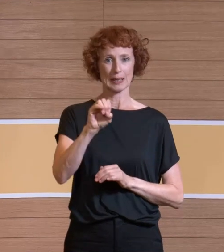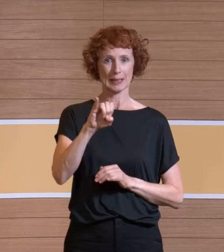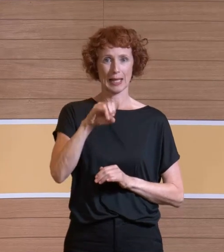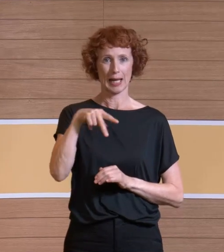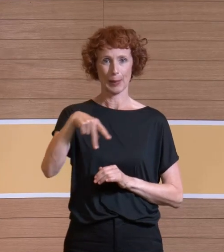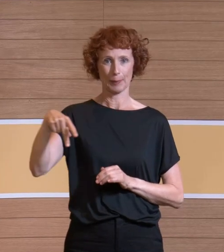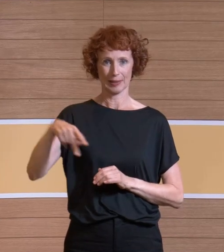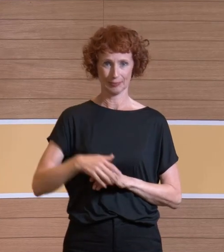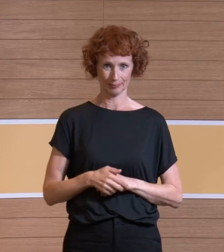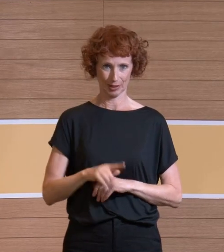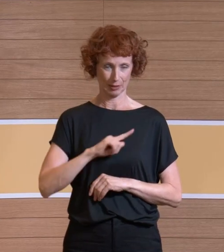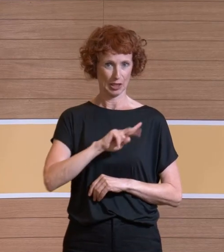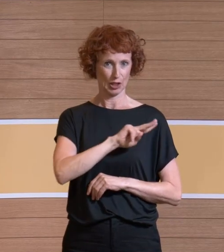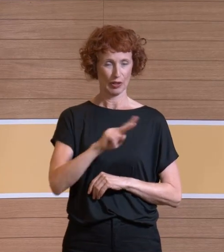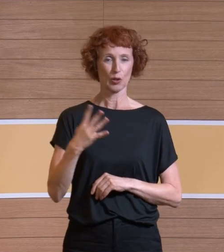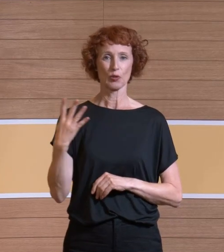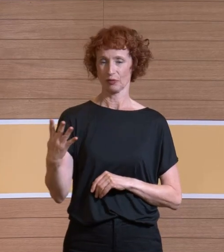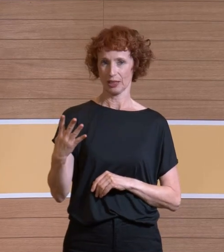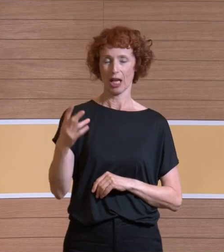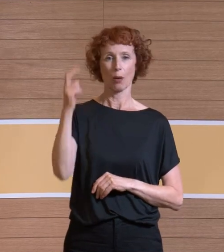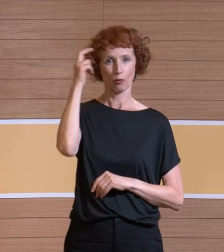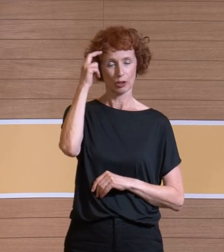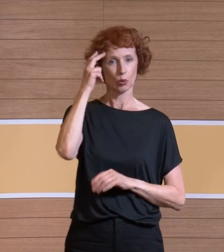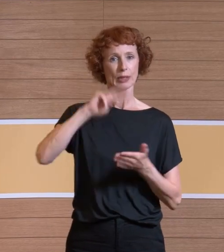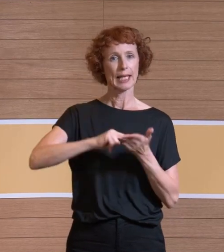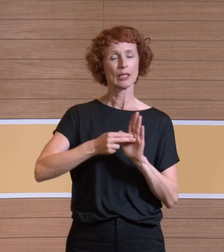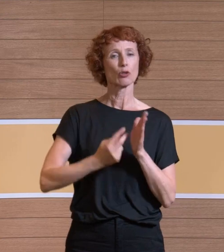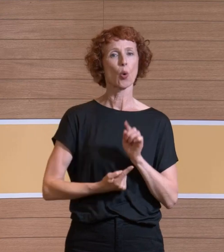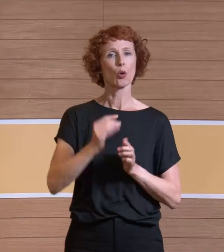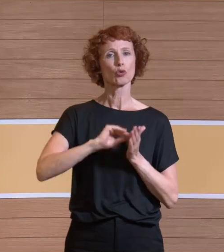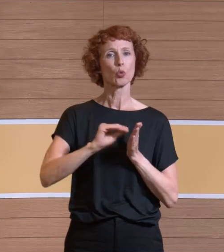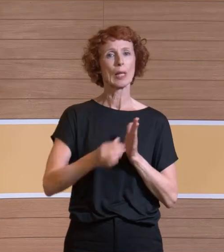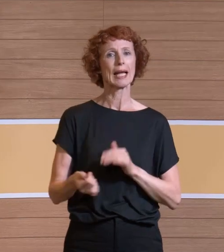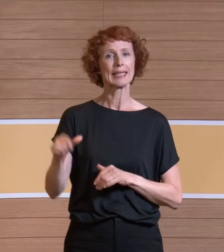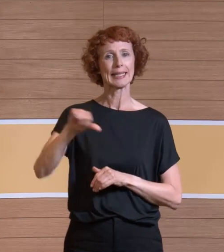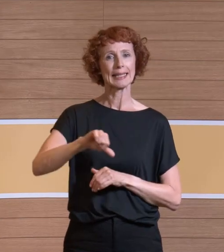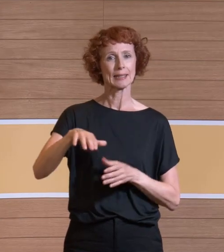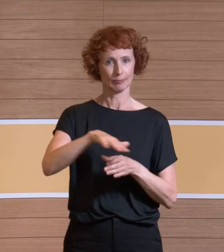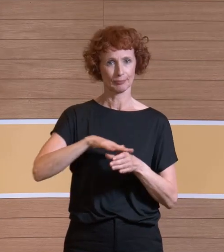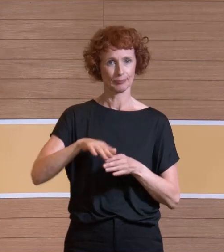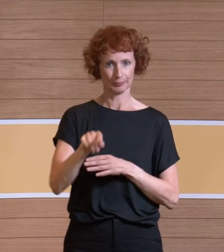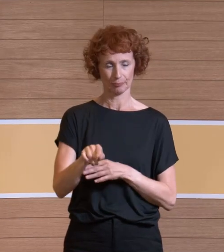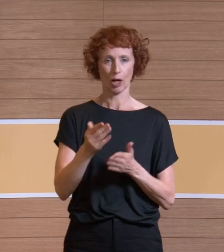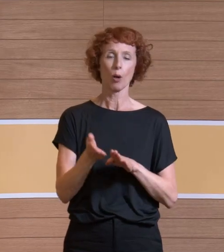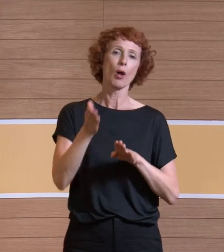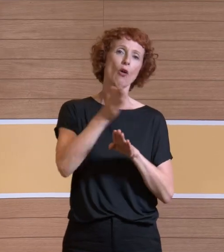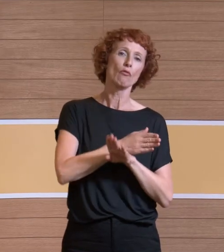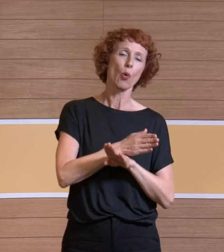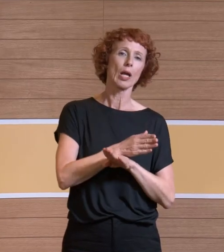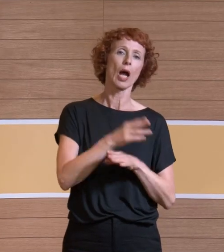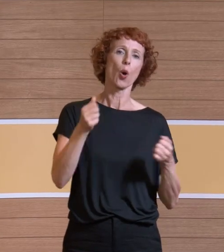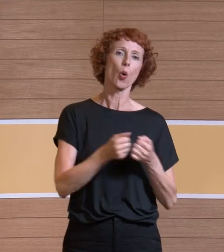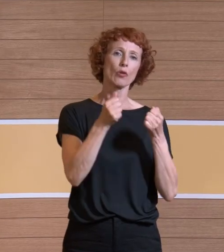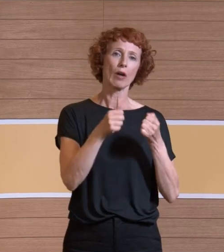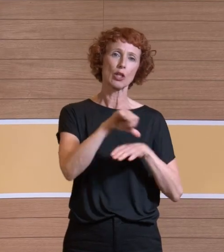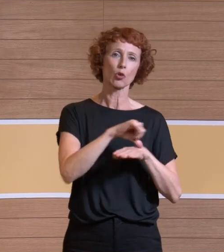Seib. Ich bin seit 2004 Professor an der Technischen Hochschule in Gießen. Habe vorher in der Unfallchirurgie in Marburg promoviert.